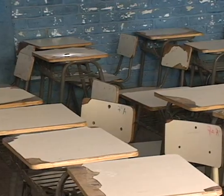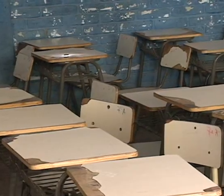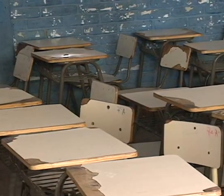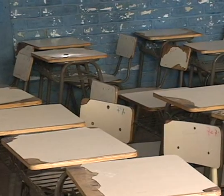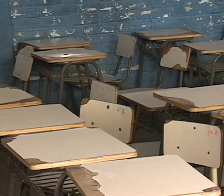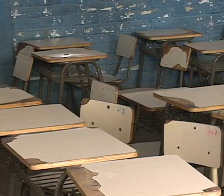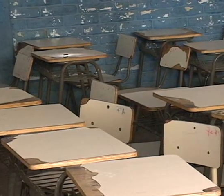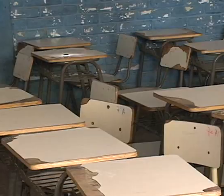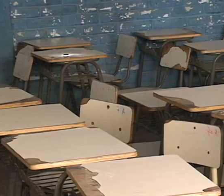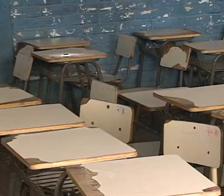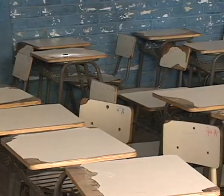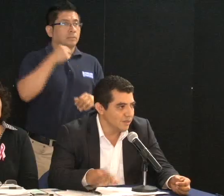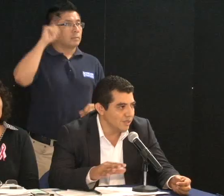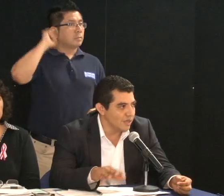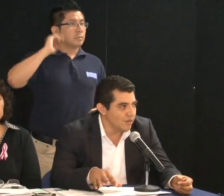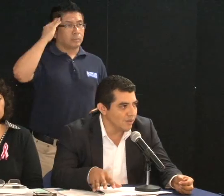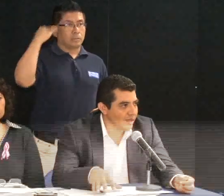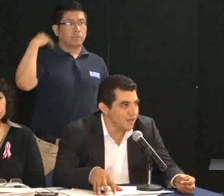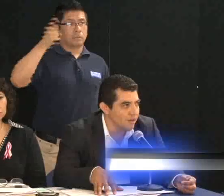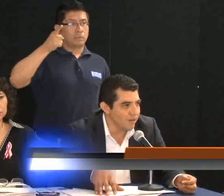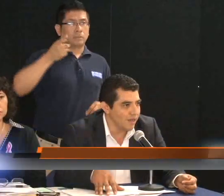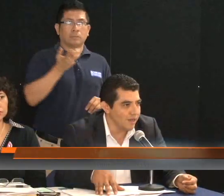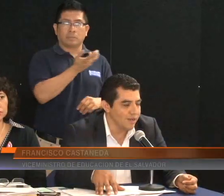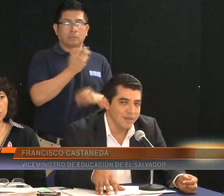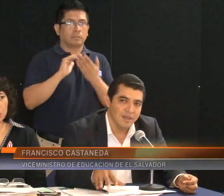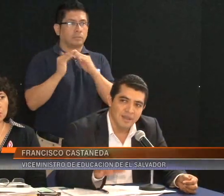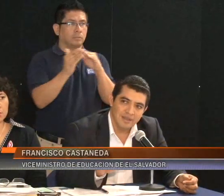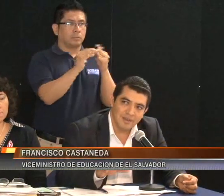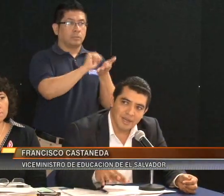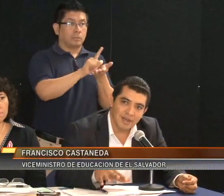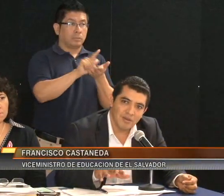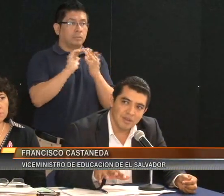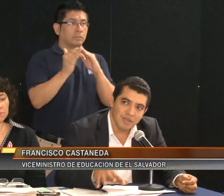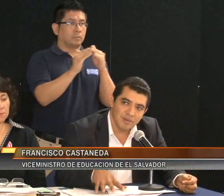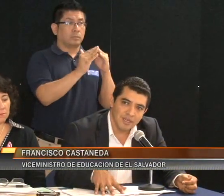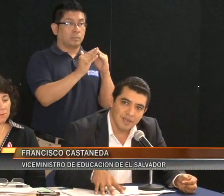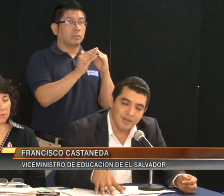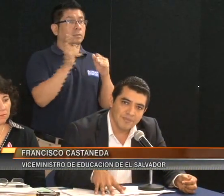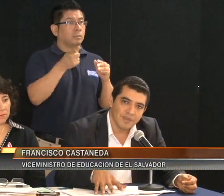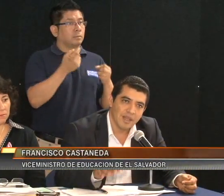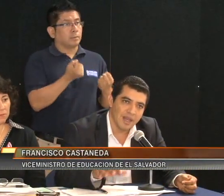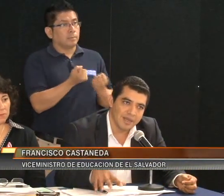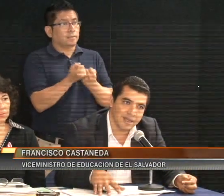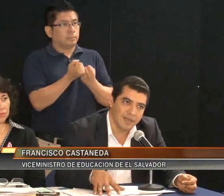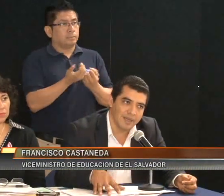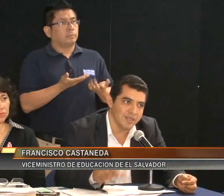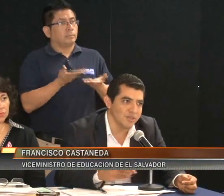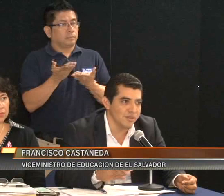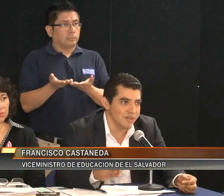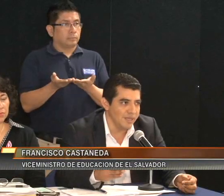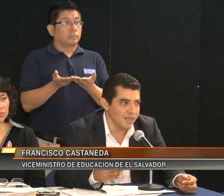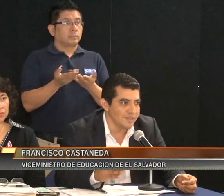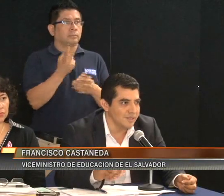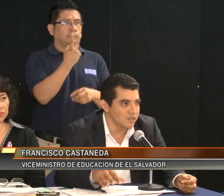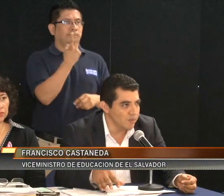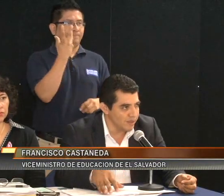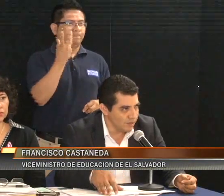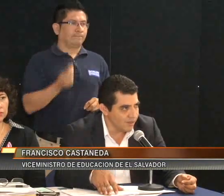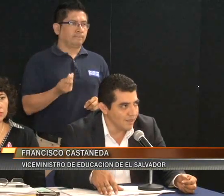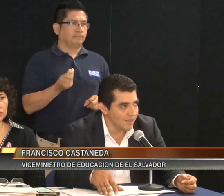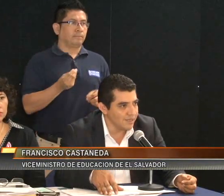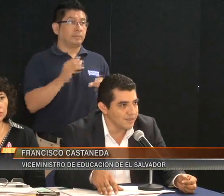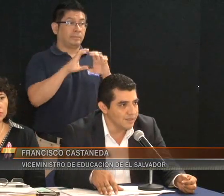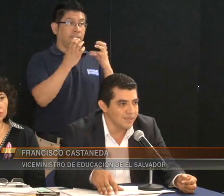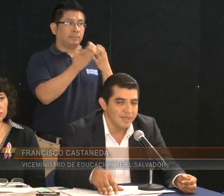público como privado. Toda la comunidad escolar deberá contribuir a que estos dos días de